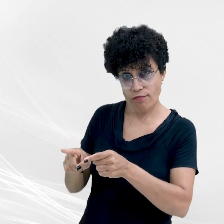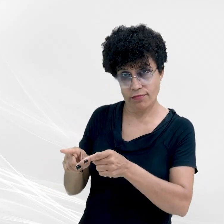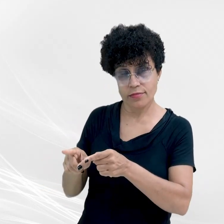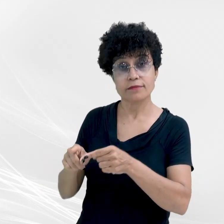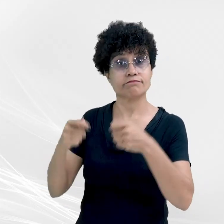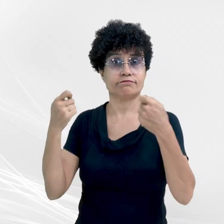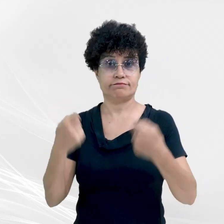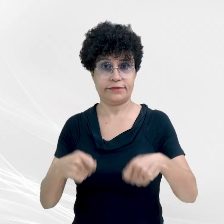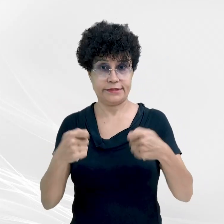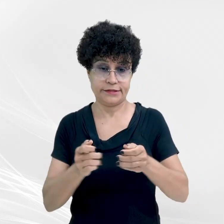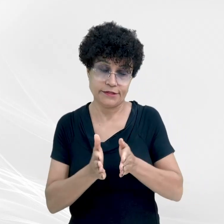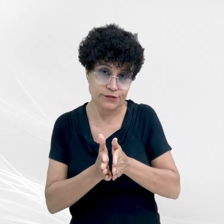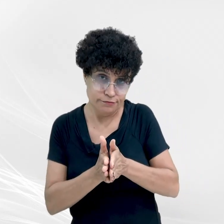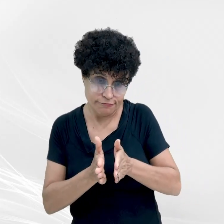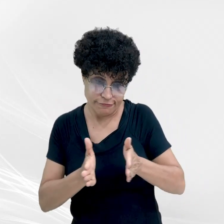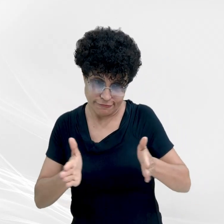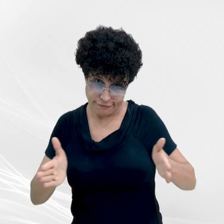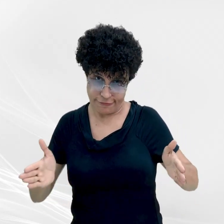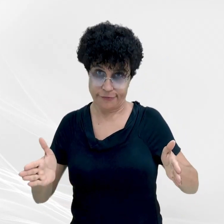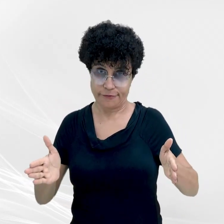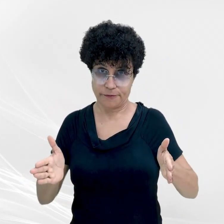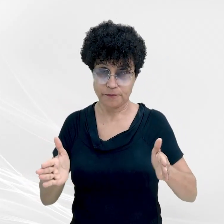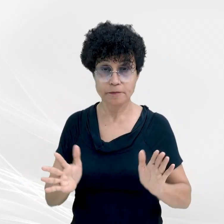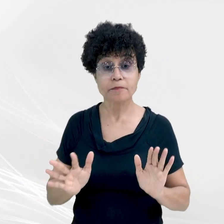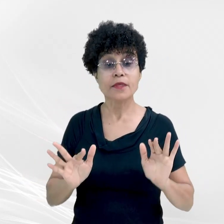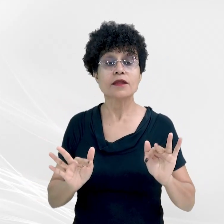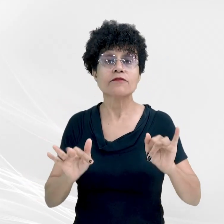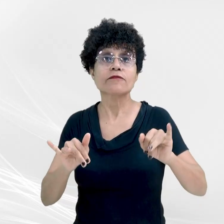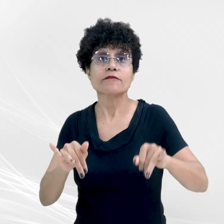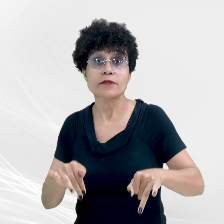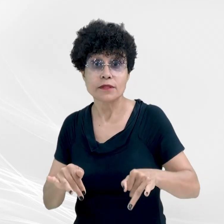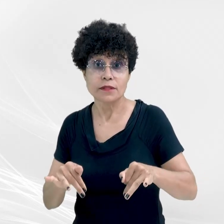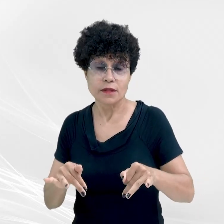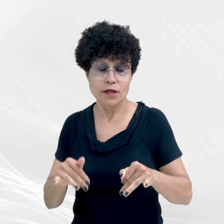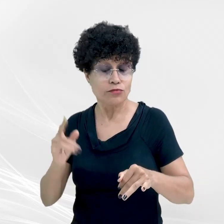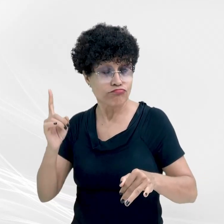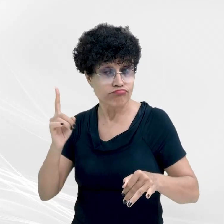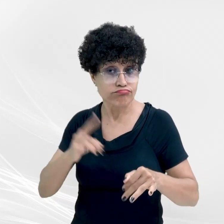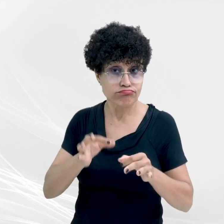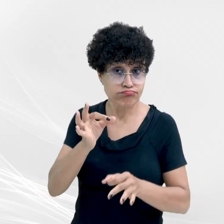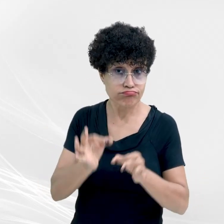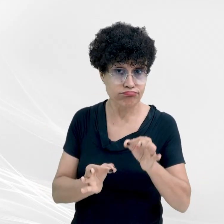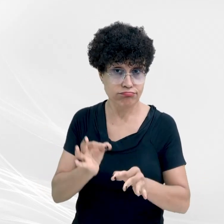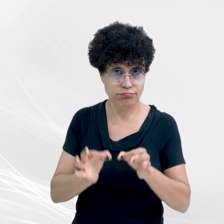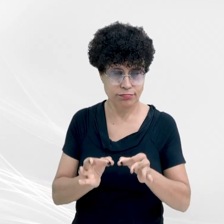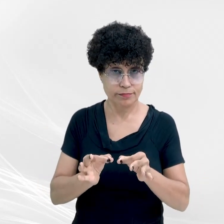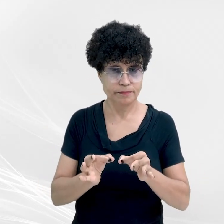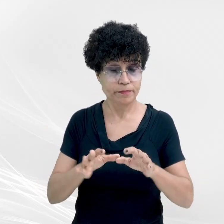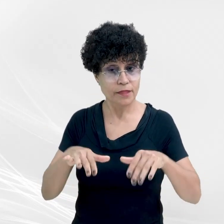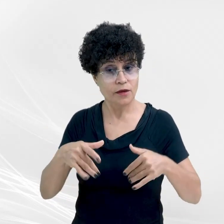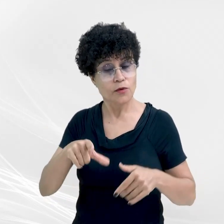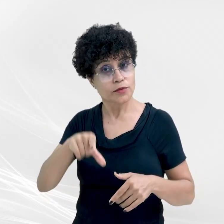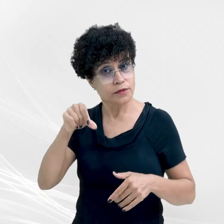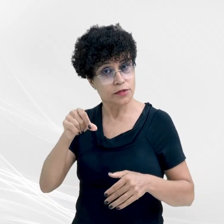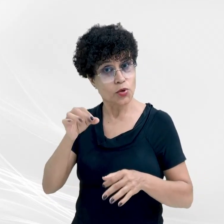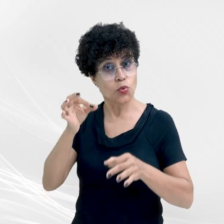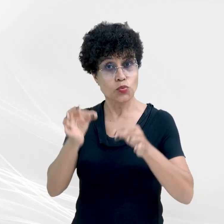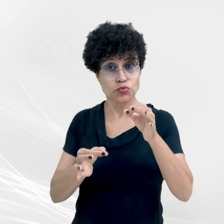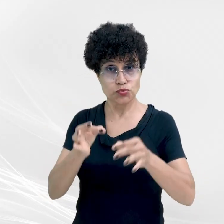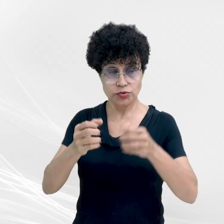necessidade de um prazo maior para o encerramento da demanda judicial. Na decisão, o juiz argumentou que